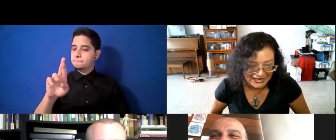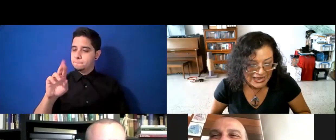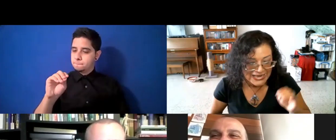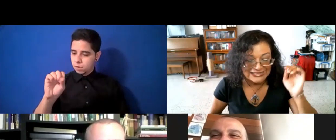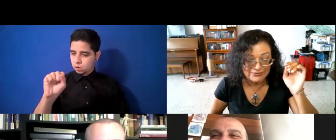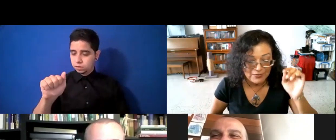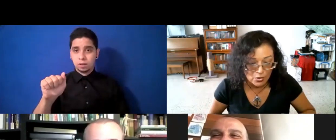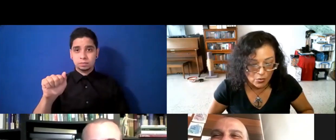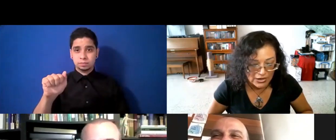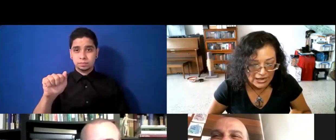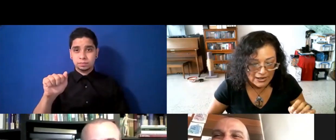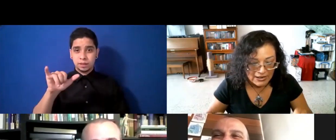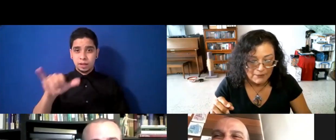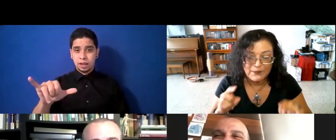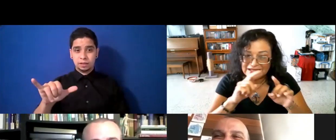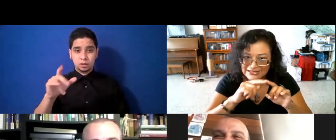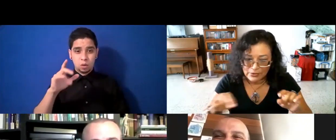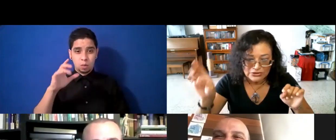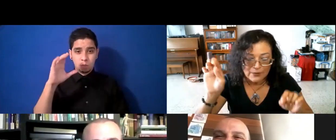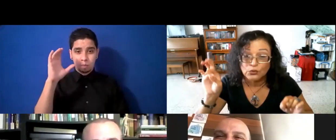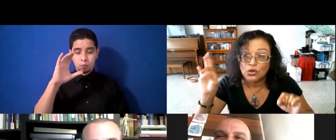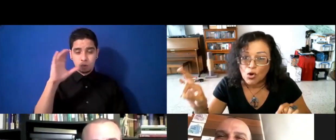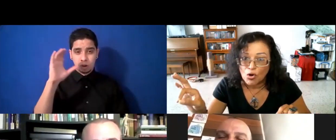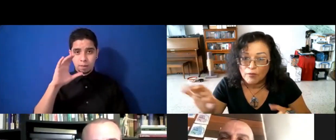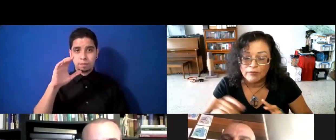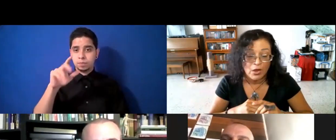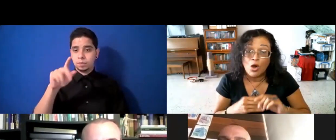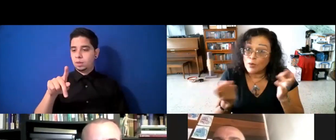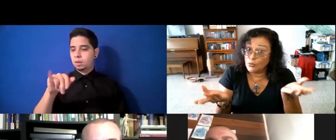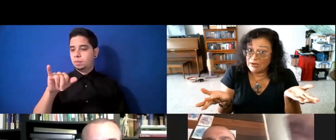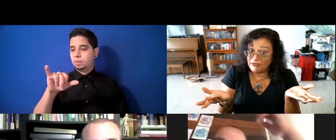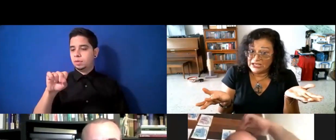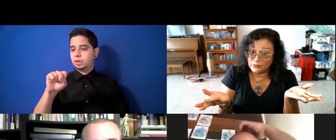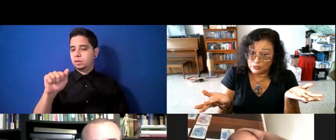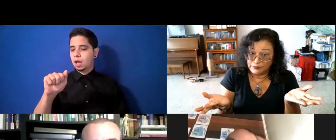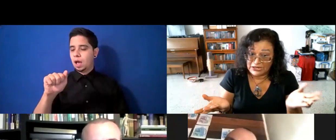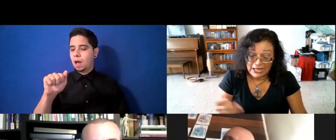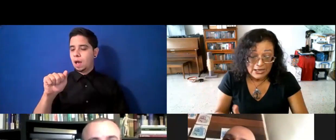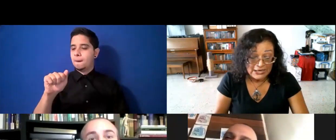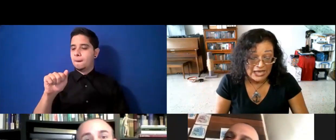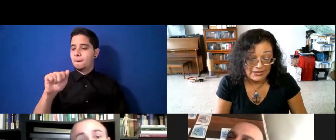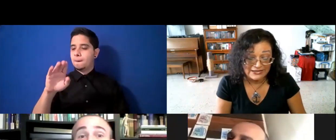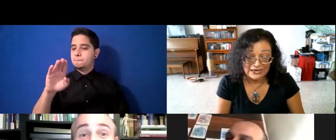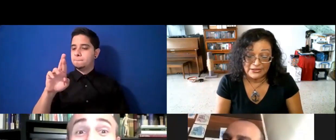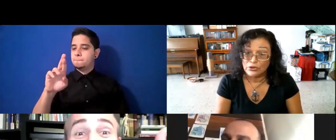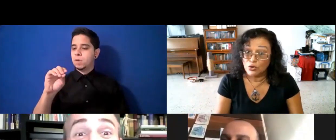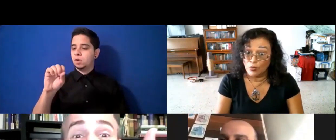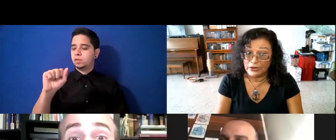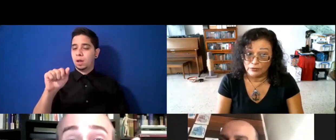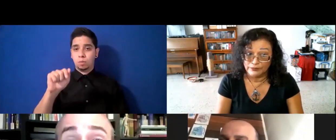Y así mismo lo busca Pizabrosa.com o lo busca en Facebook, ¿verdad? Y déjame decir rapidito. Déjame le like